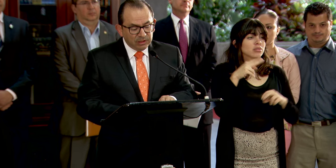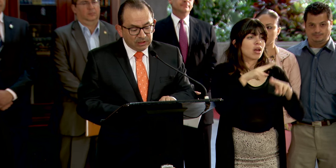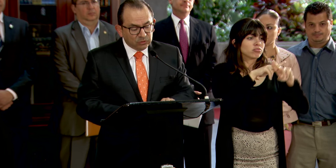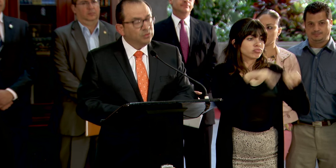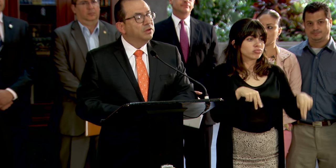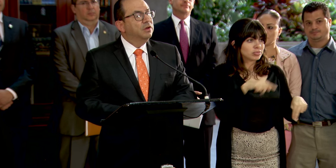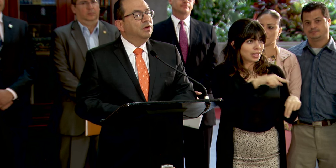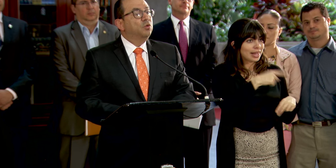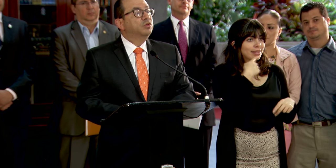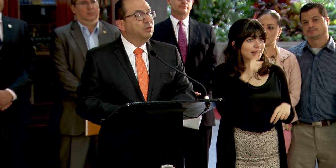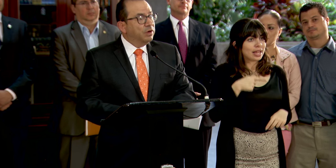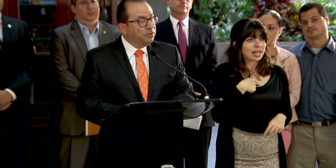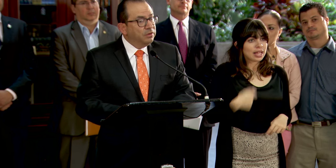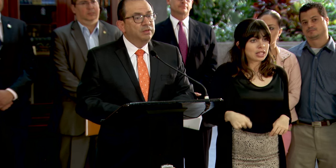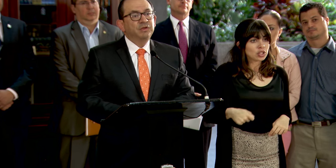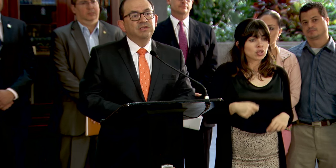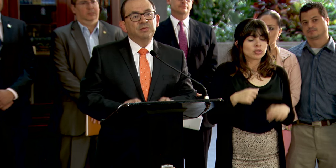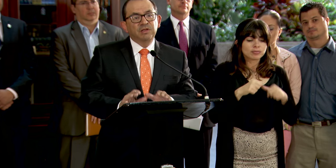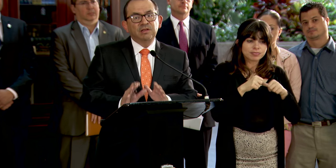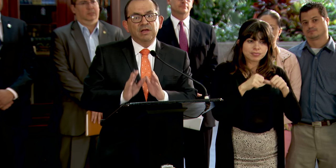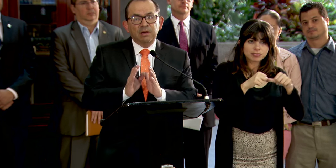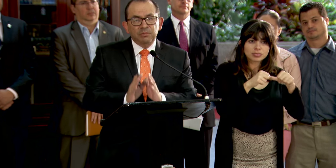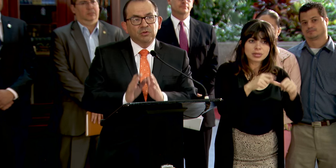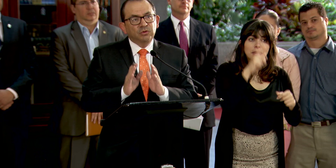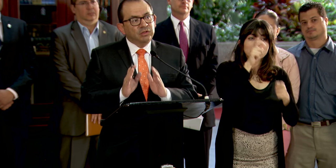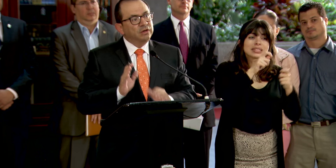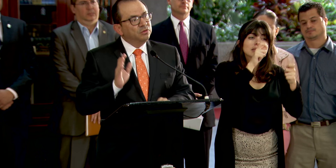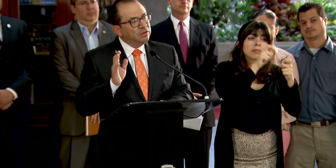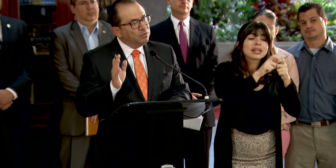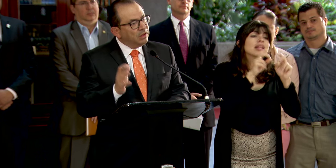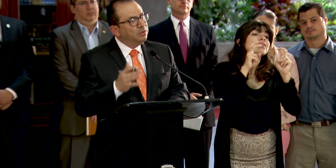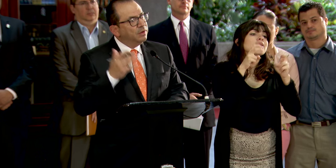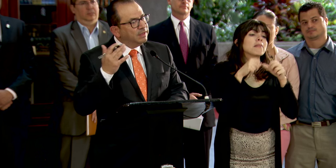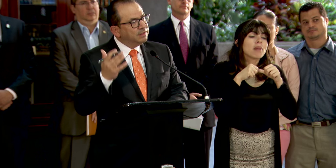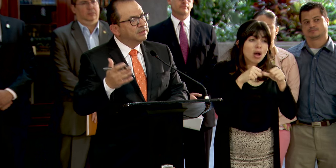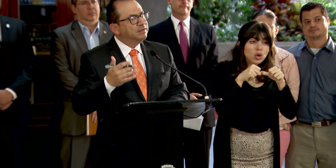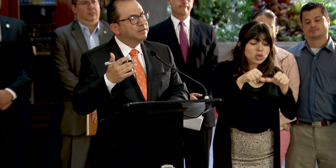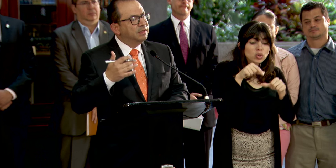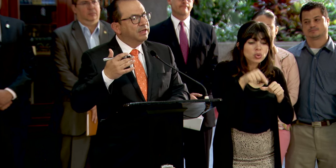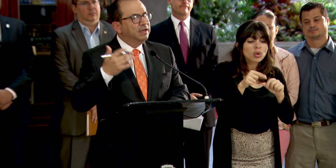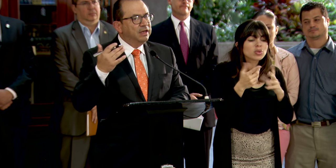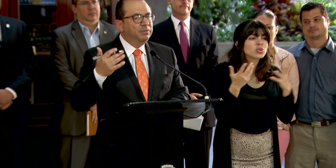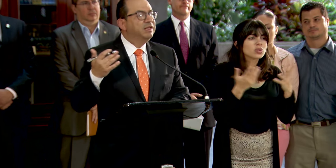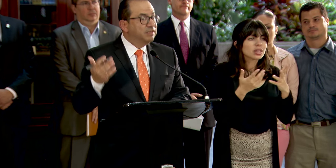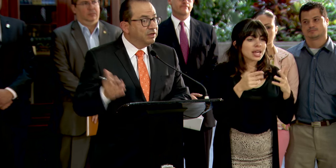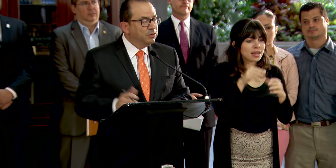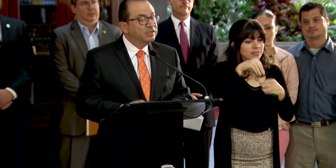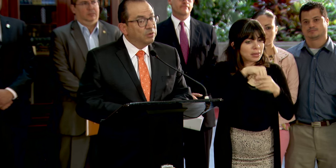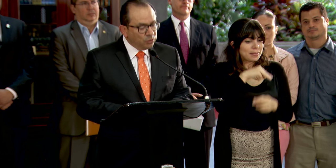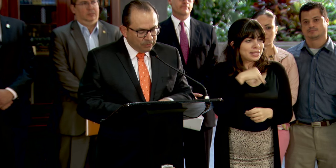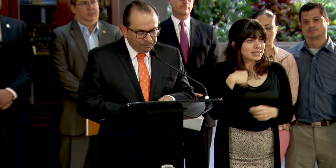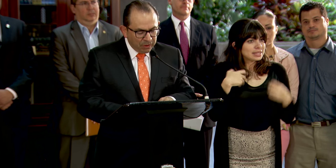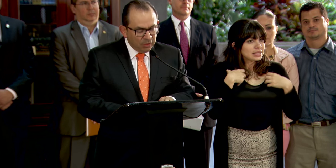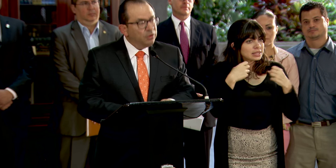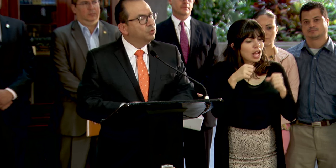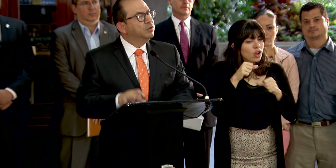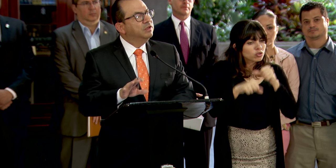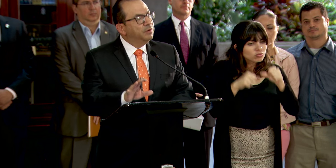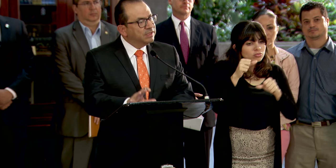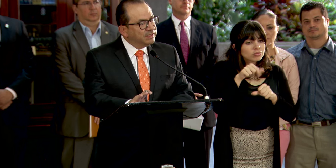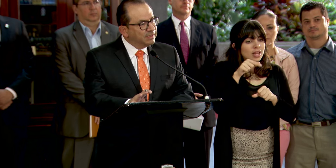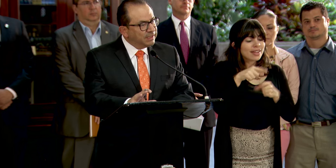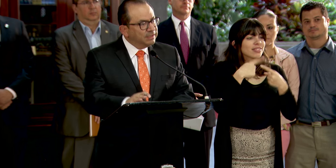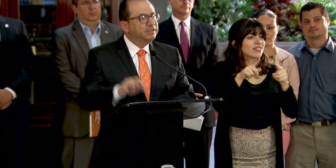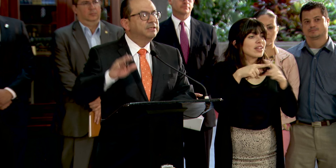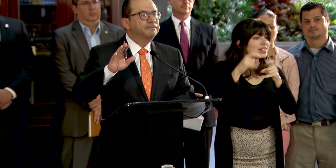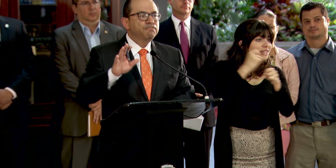momento el decreto, continuaron y precisamente el ámbito donde han continuado es en el Ministerio de Salud, donde